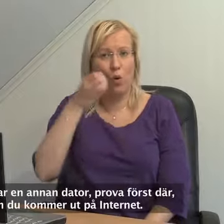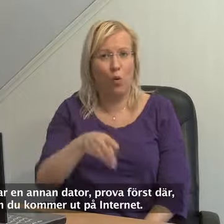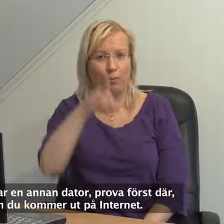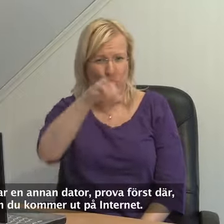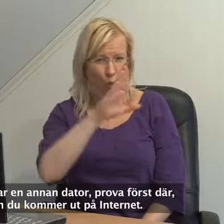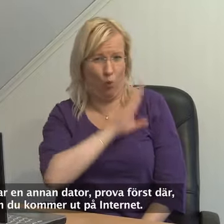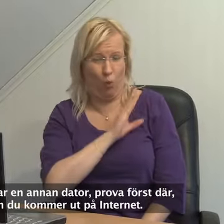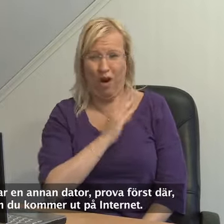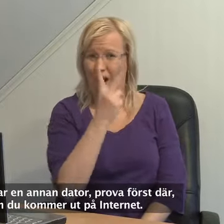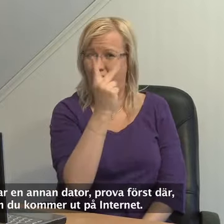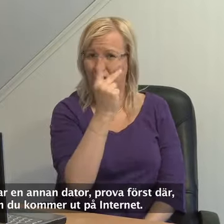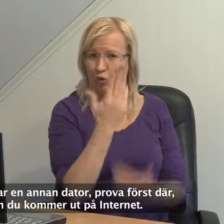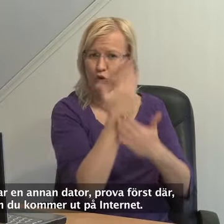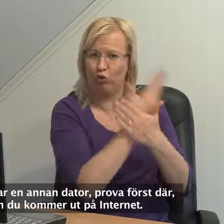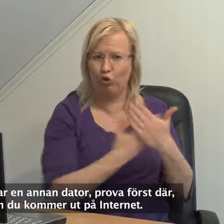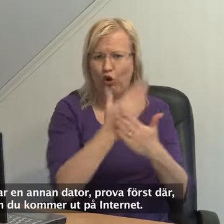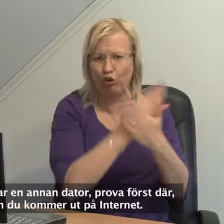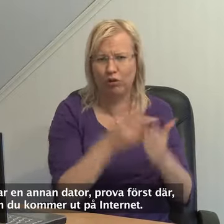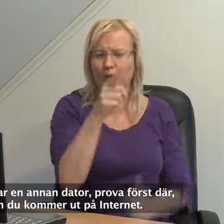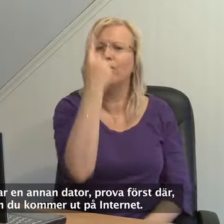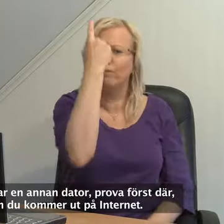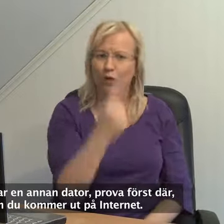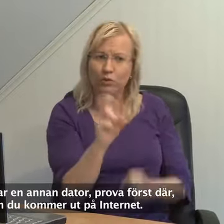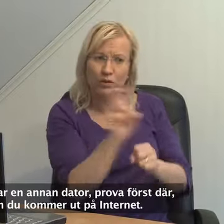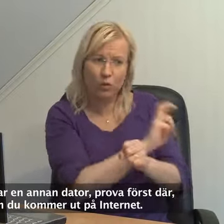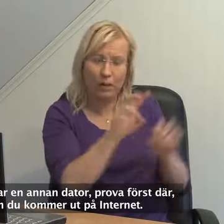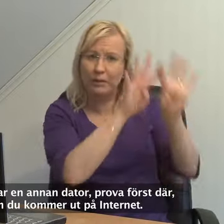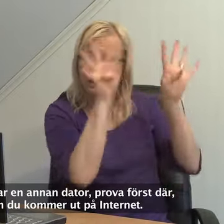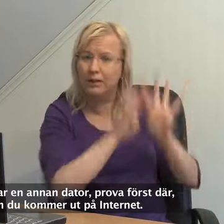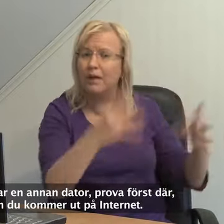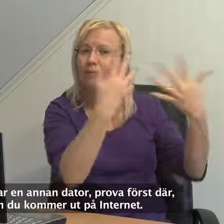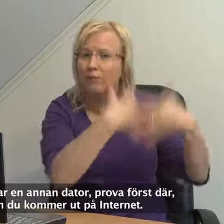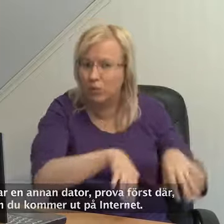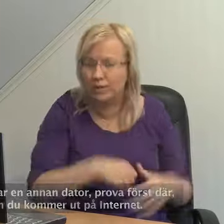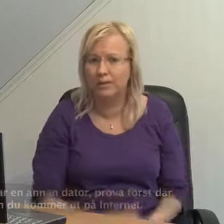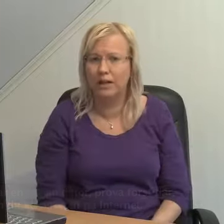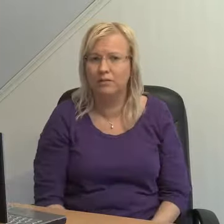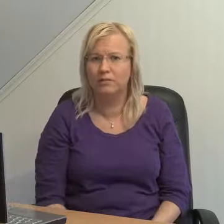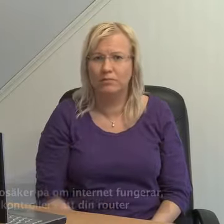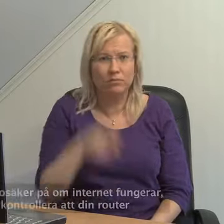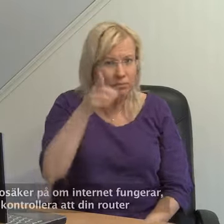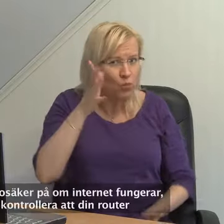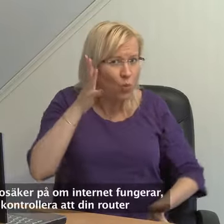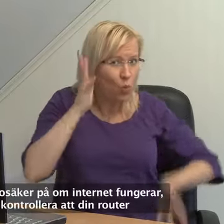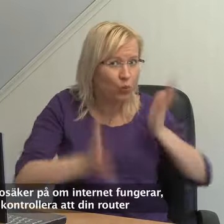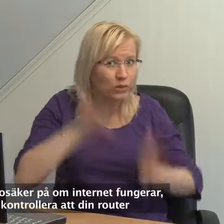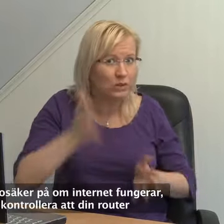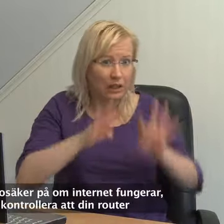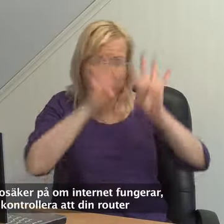Om du har en annan dator. Pröva först där om du går att komma ut på internet. Och är du osäker